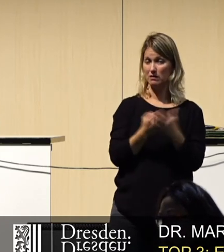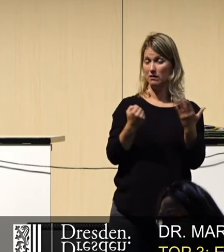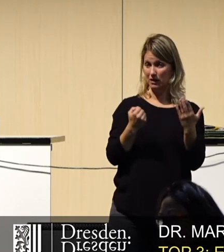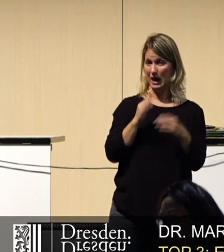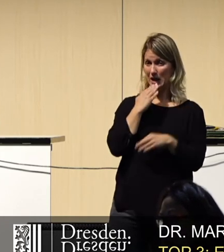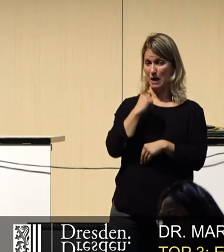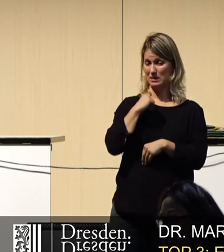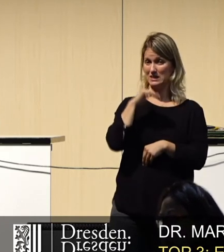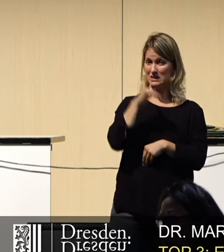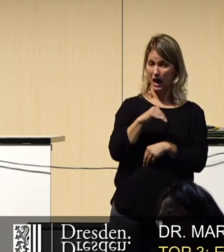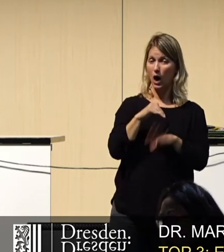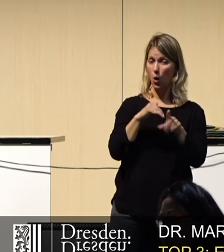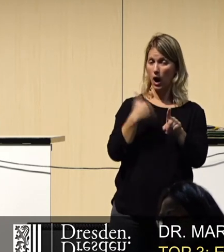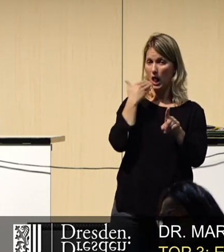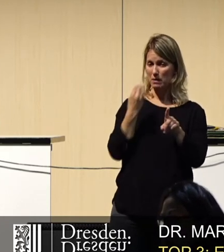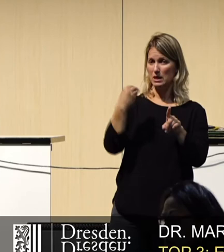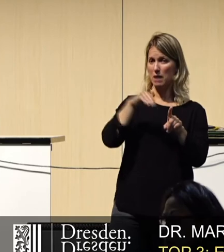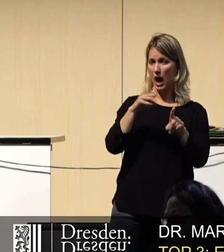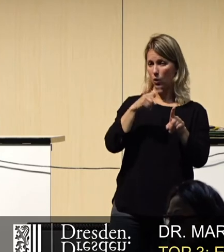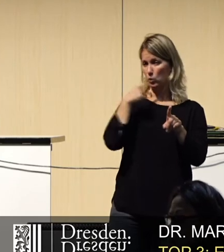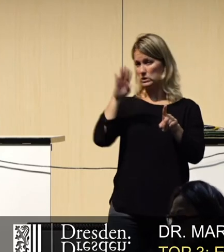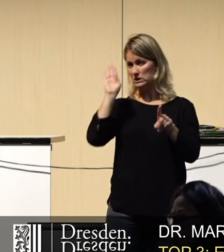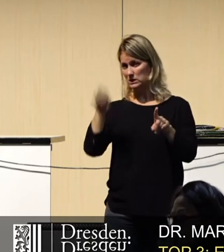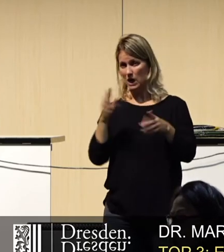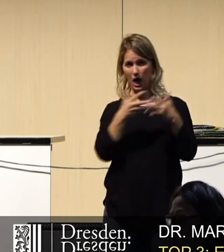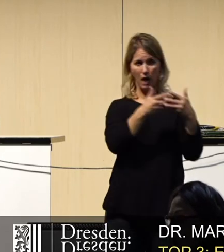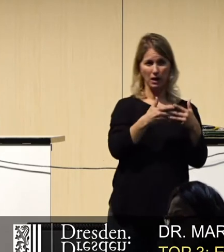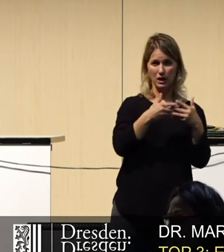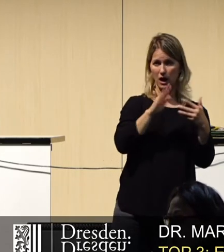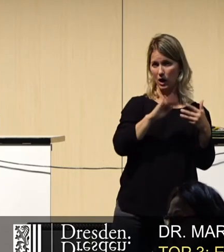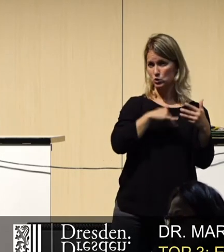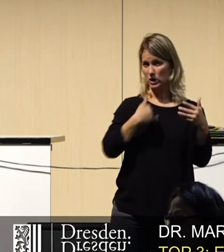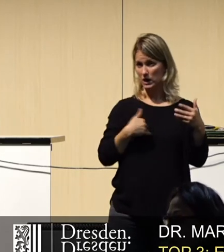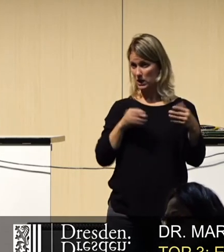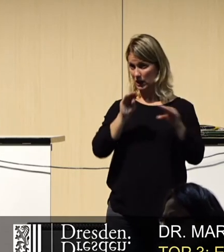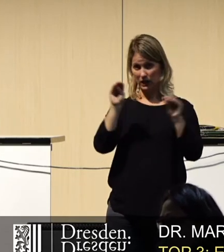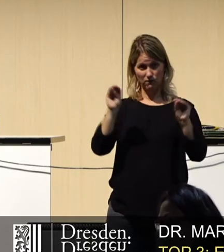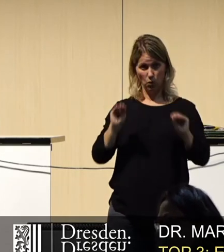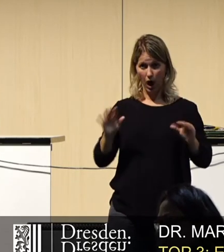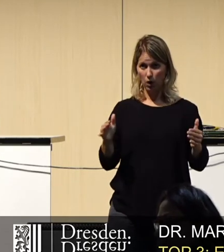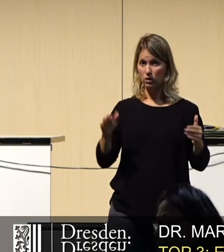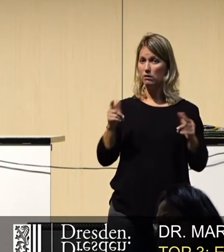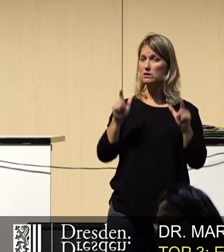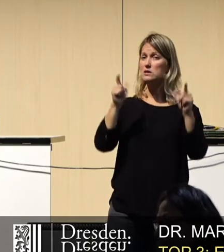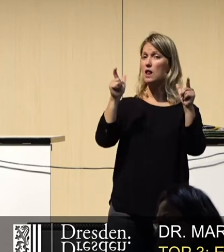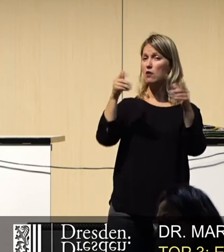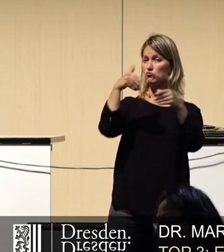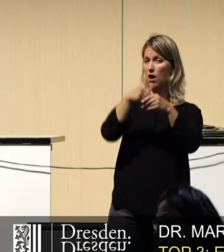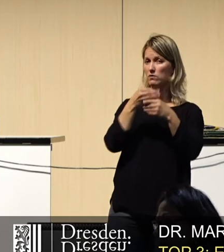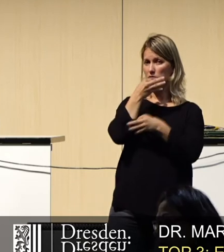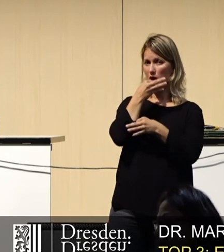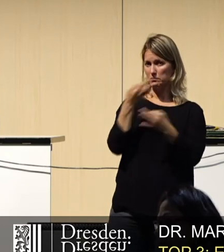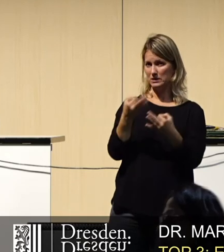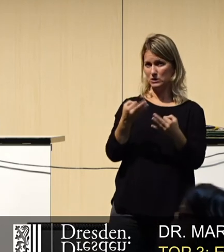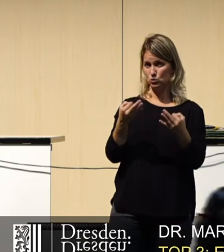dann doch bitte auch die Russen und die Amerikaner und die Chinesen oder? Also das sind alles Fragen, das sind gesellschaftliche Fragen, die